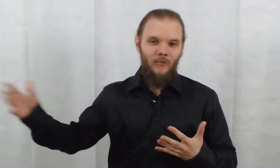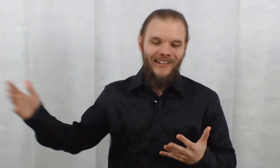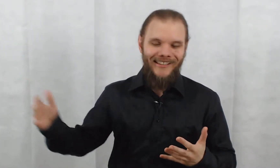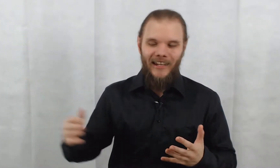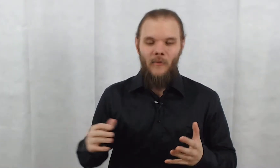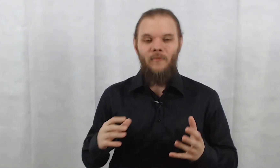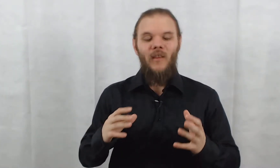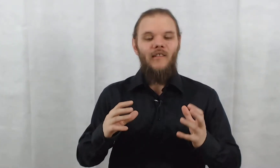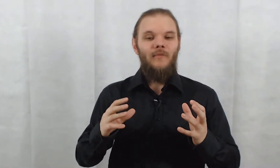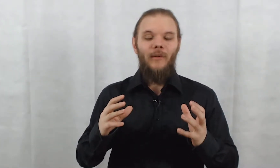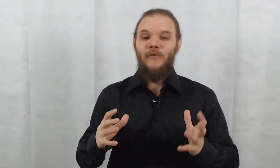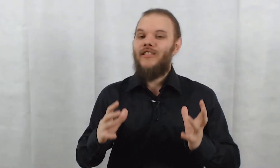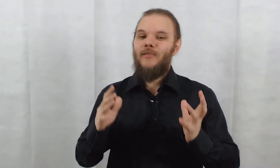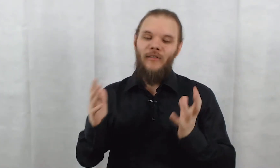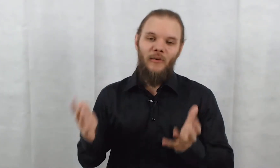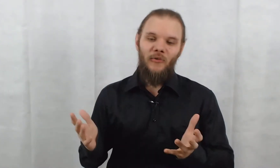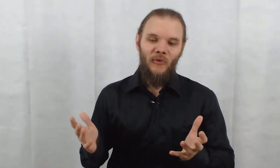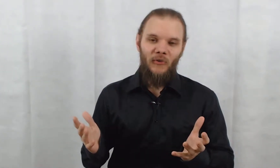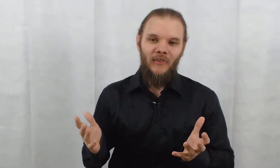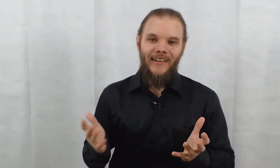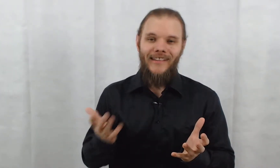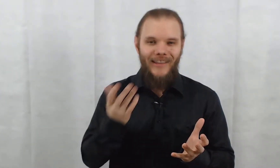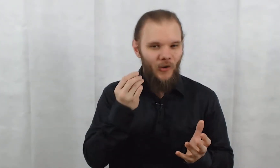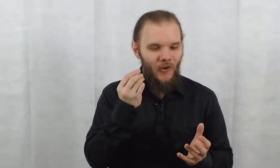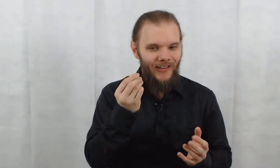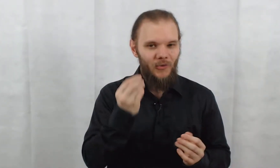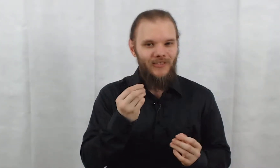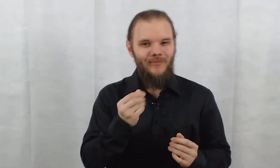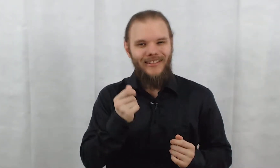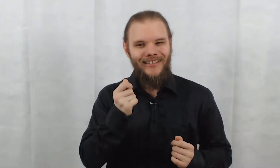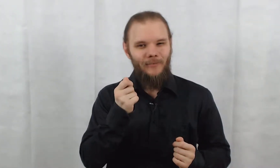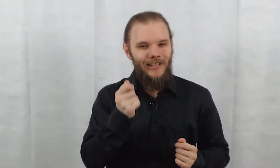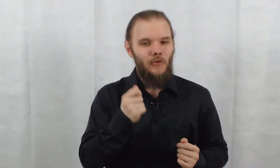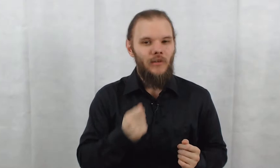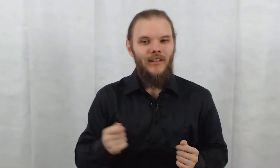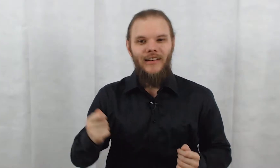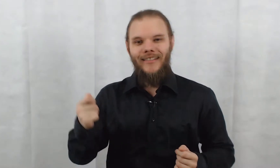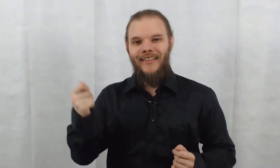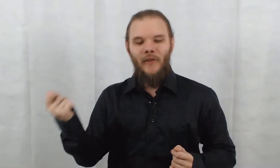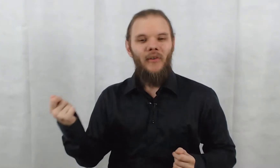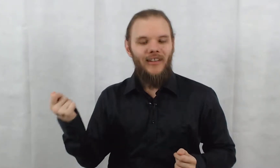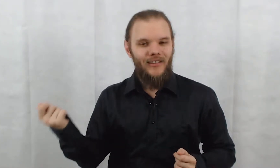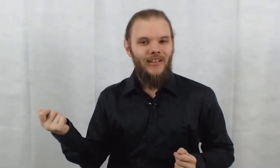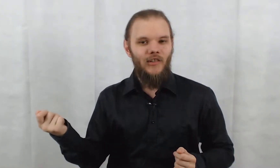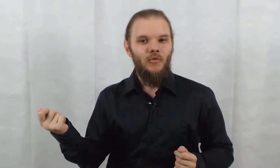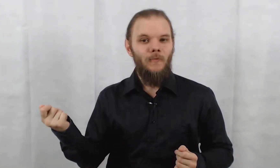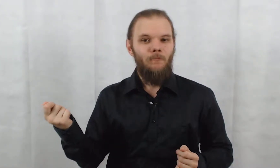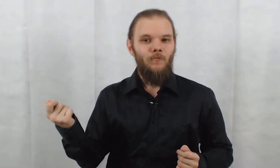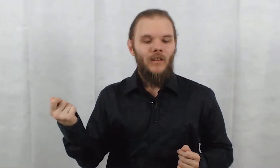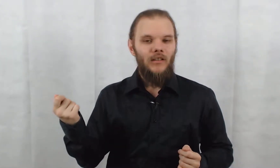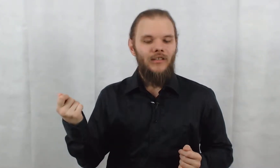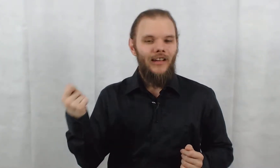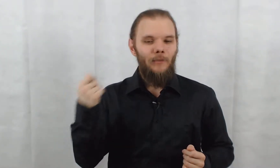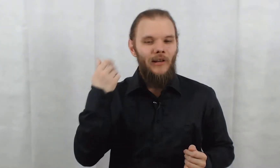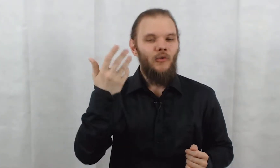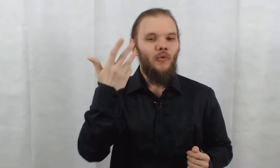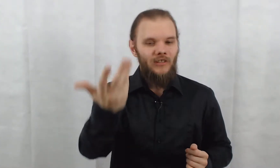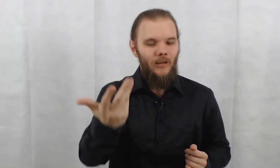moyen terme. Mais bref, j'aimerais vraiment que ce soit Anton Arcade. Et il y encore un truc qui me dit que c'est peut-être lui. C'est à la fin, il a Xanadu. Qui répète le nom d'Abi